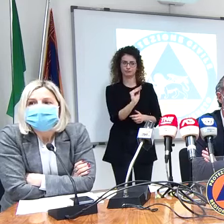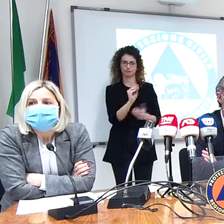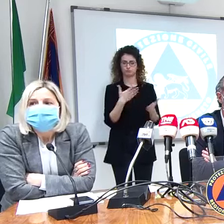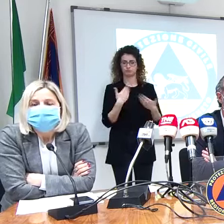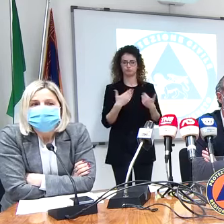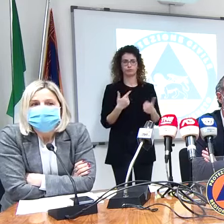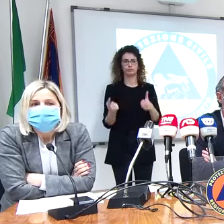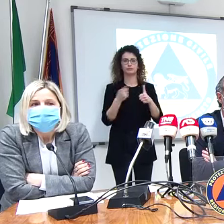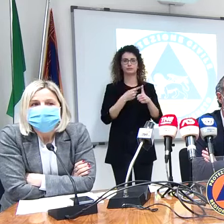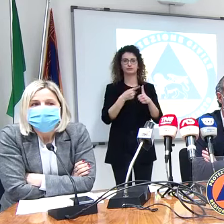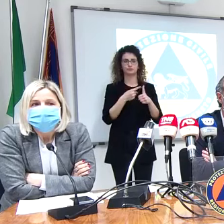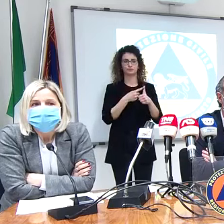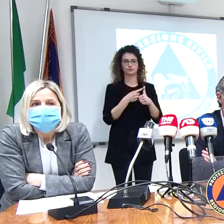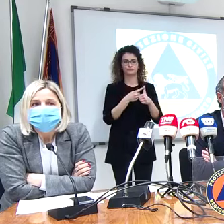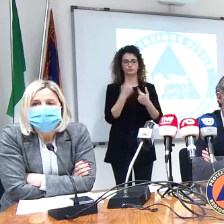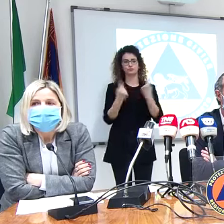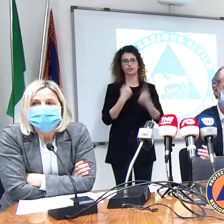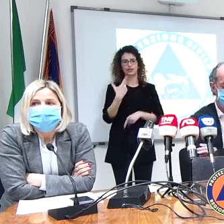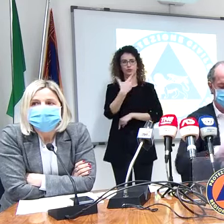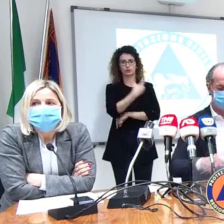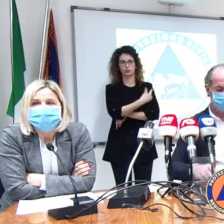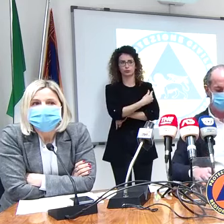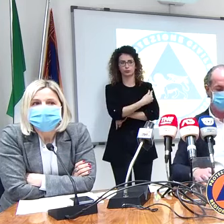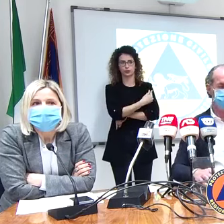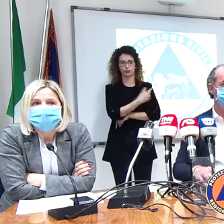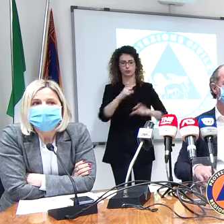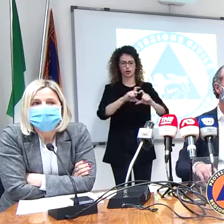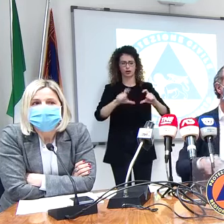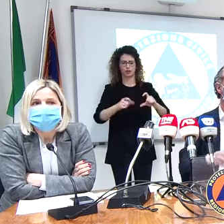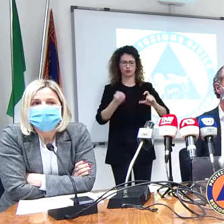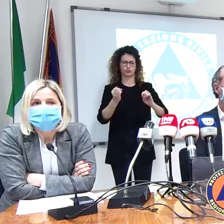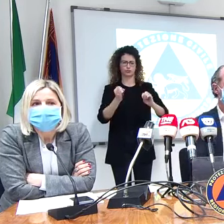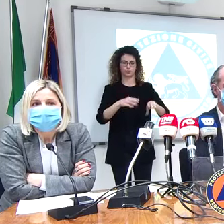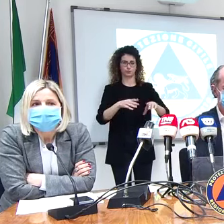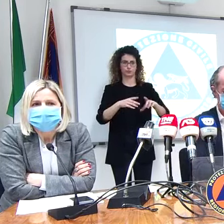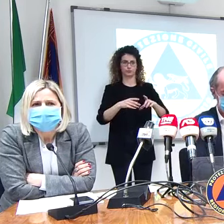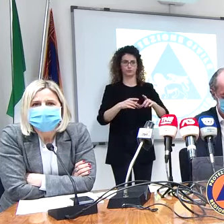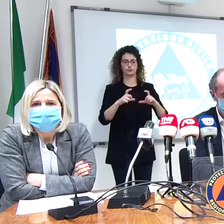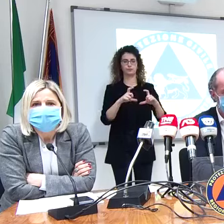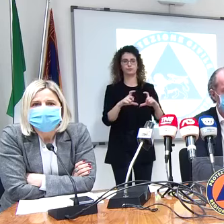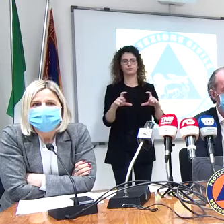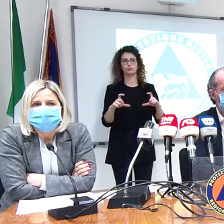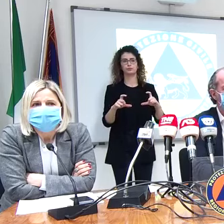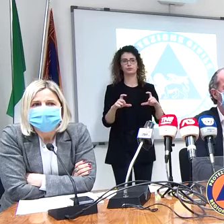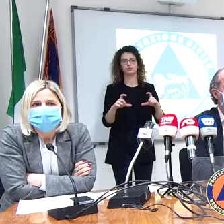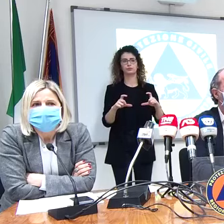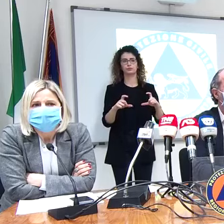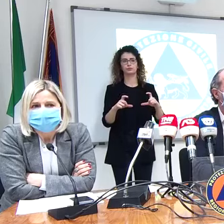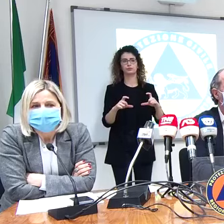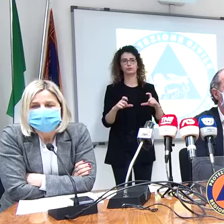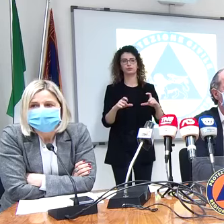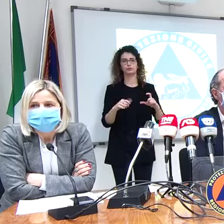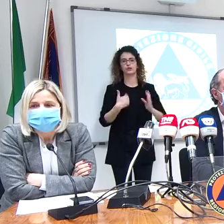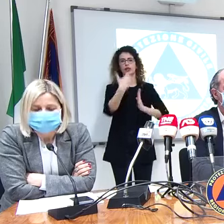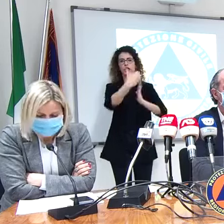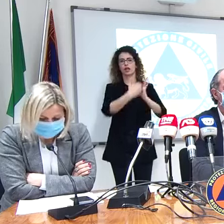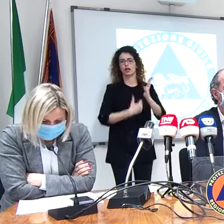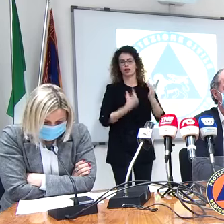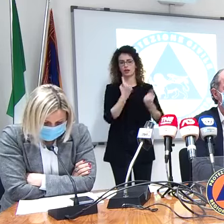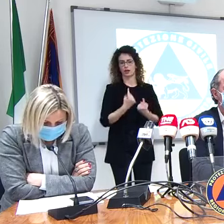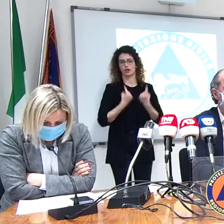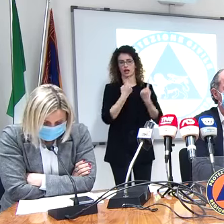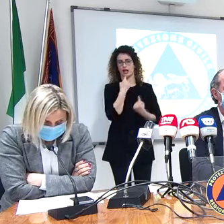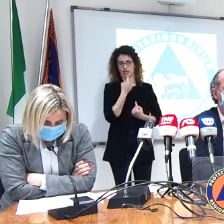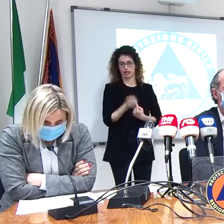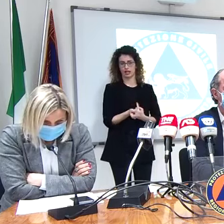rifarmi alla questione vaccini e allo spreco di dosi dei vaccini la famosa waiting, cioè questa waiting list di cui ha